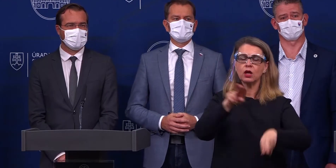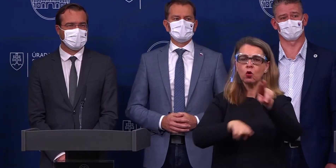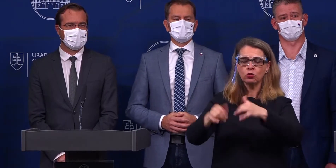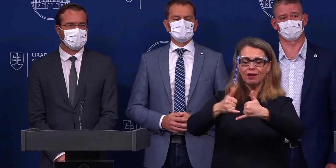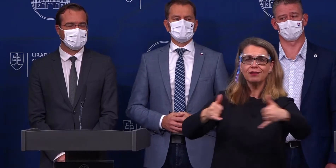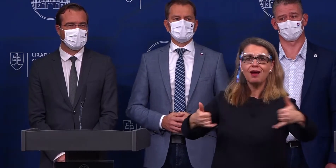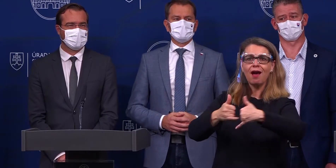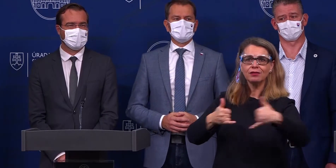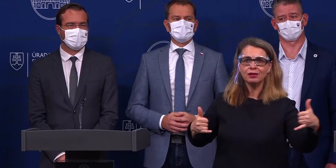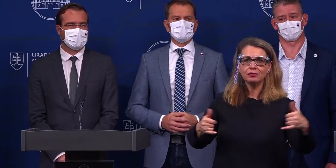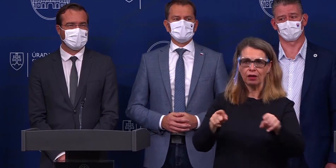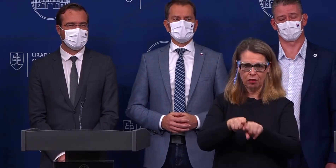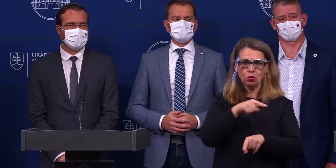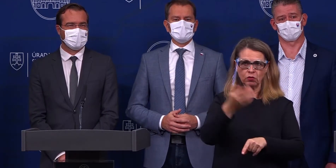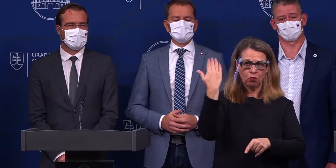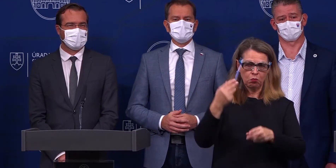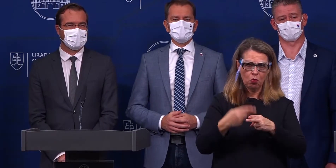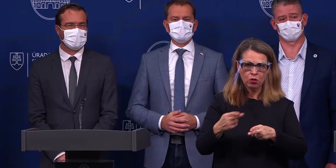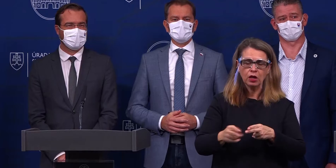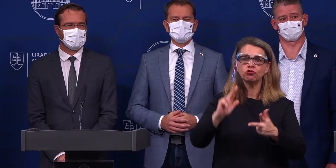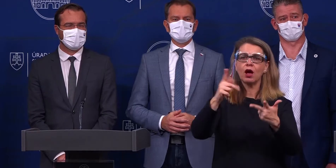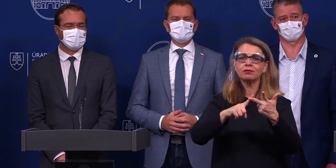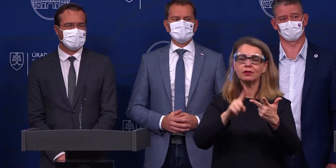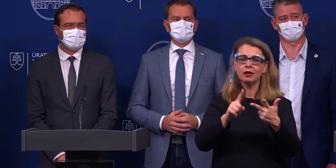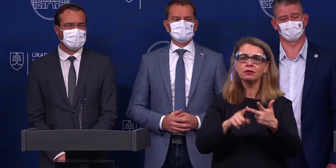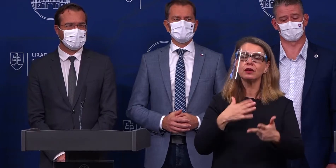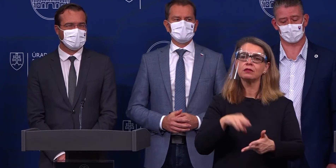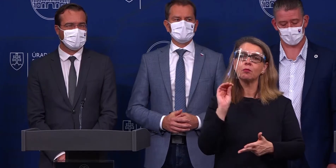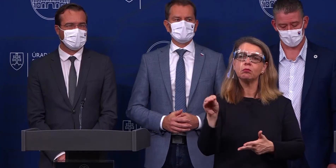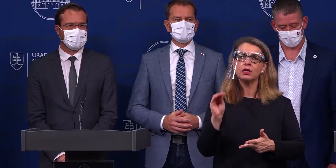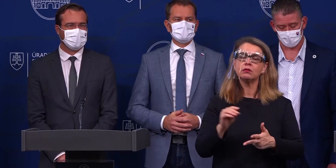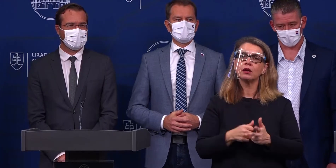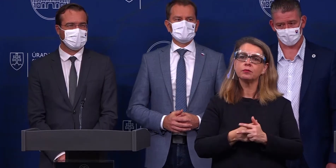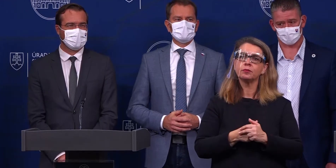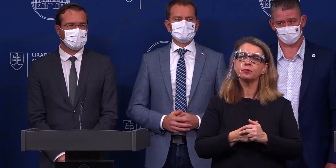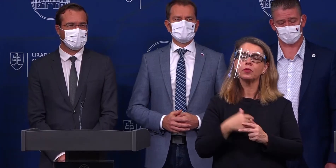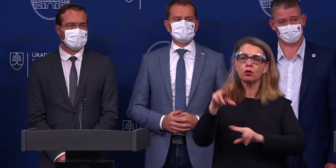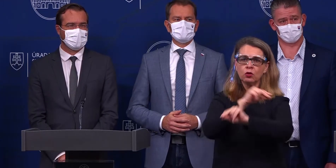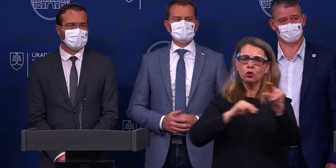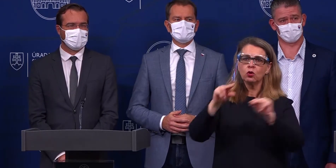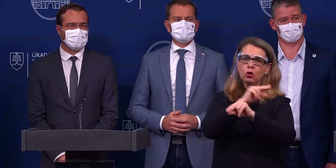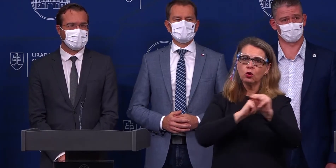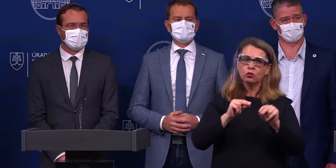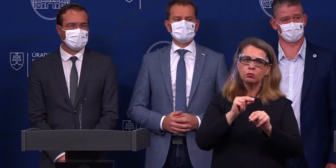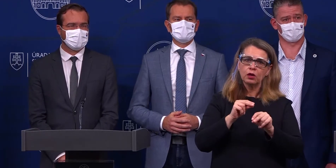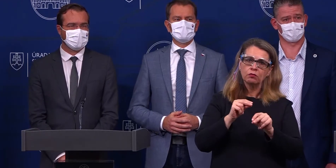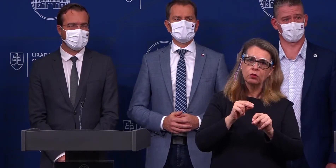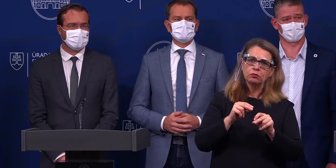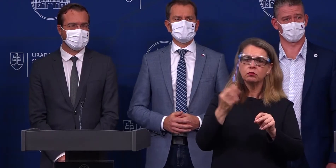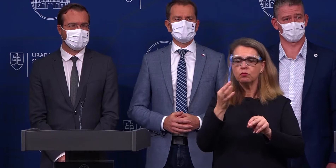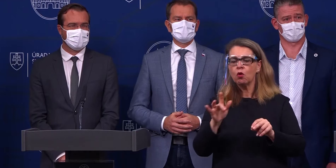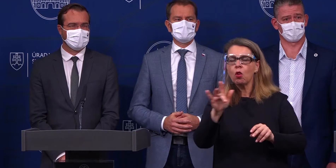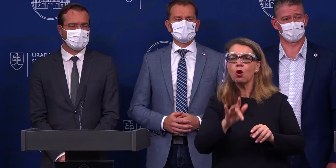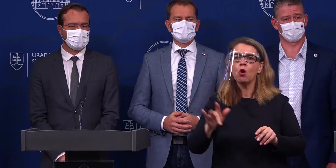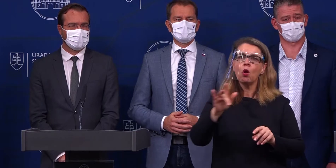hranice, alebo aj toto ste riešili. A tretia otázka je, že rozprávalo sa o takom možnosť nejakého lokálneho